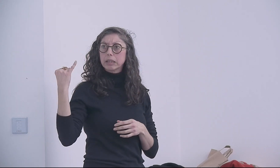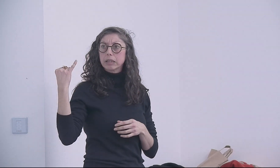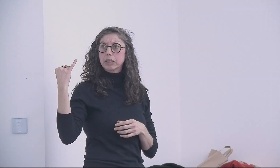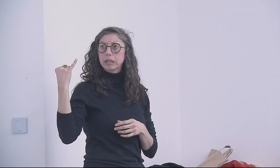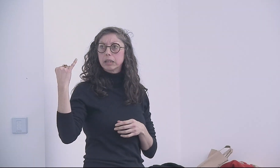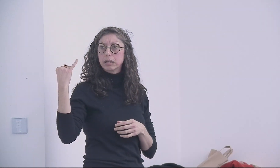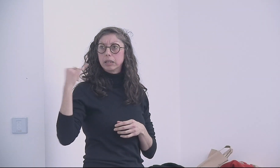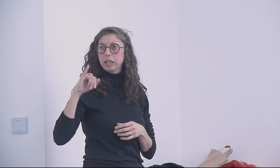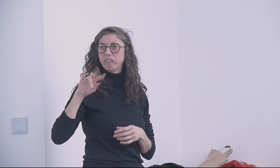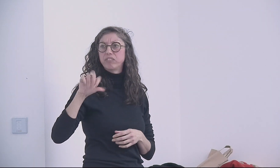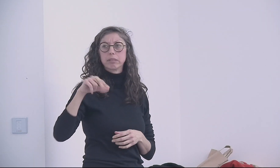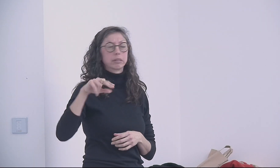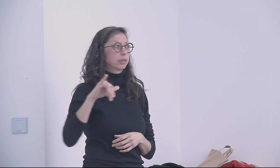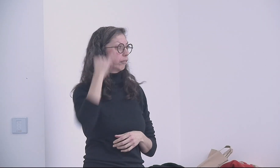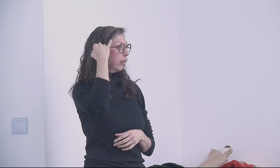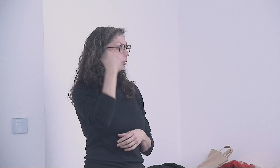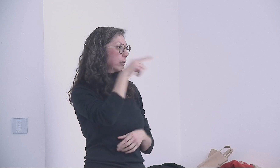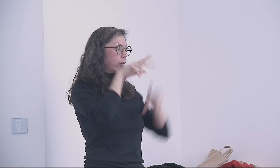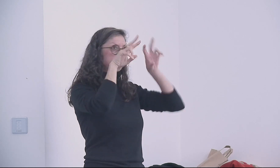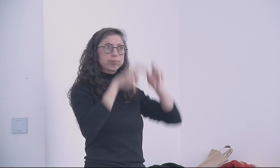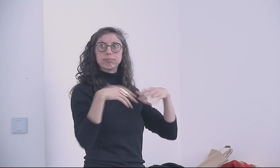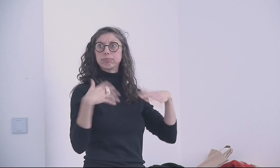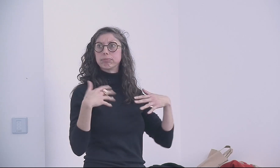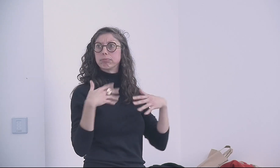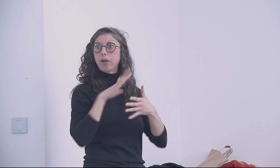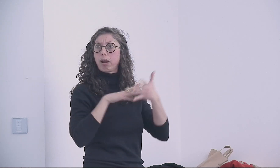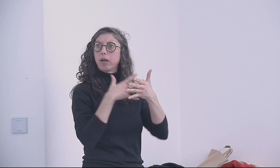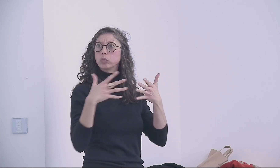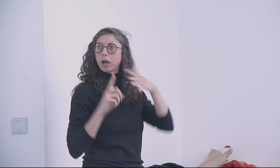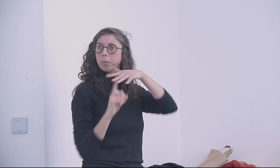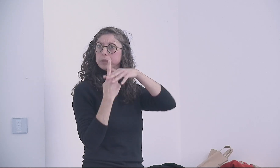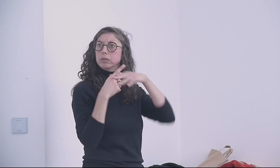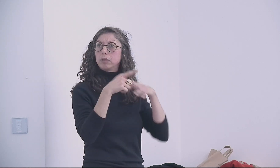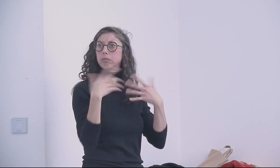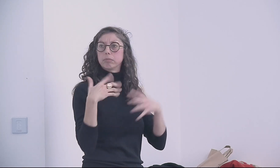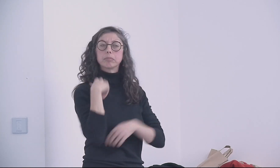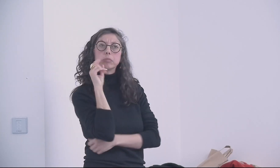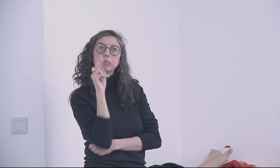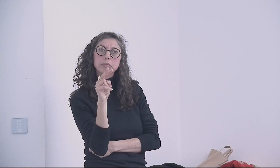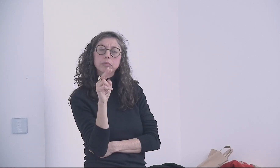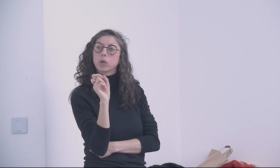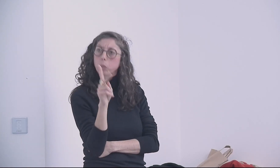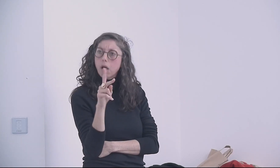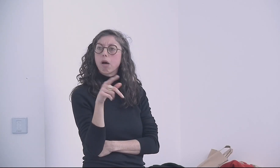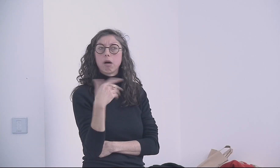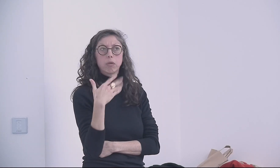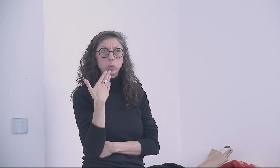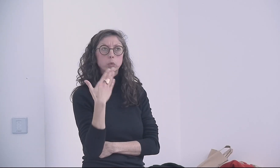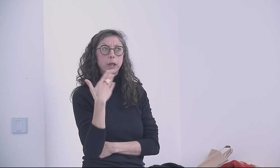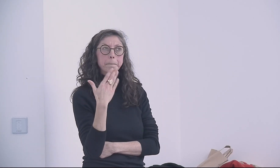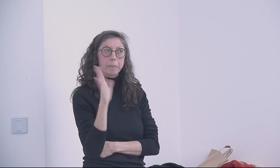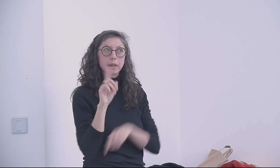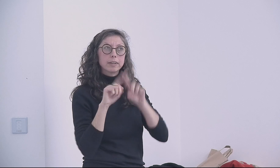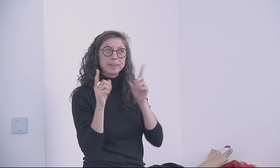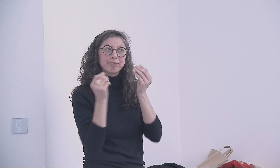Donc, ce n pas les mêmes études qu'a menées Ivani Fuselier qui, elle, a fait des recherches sur justement les langues des signes émergentes.